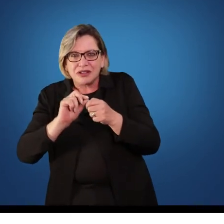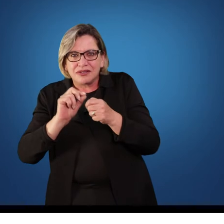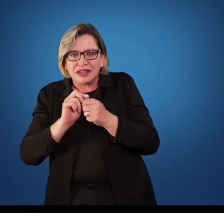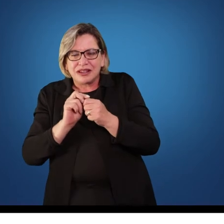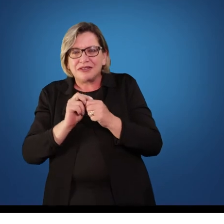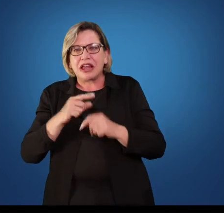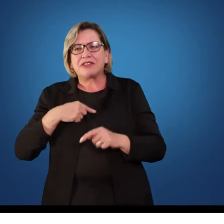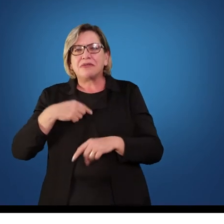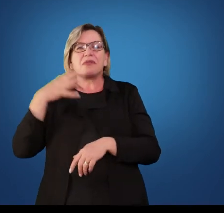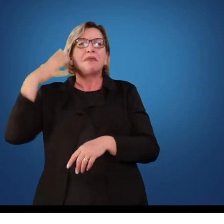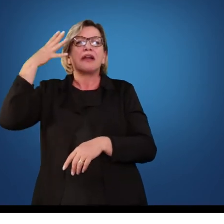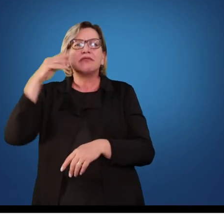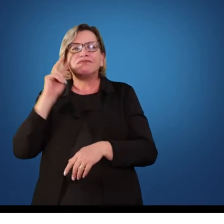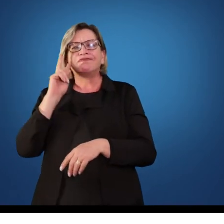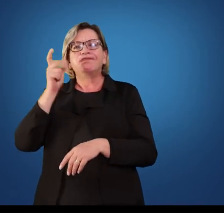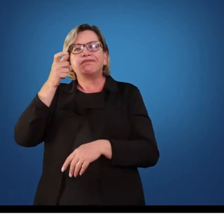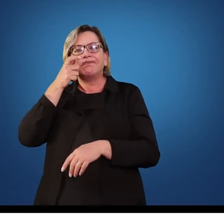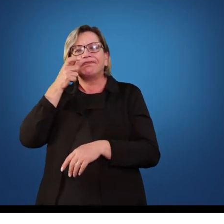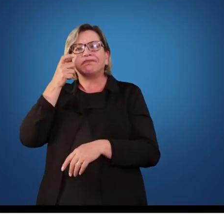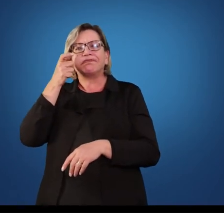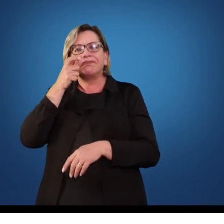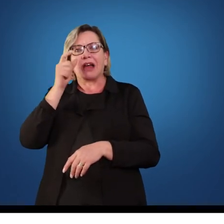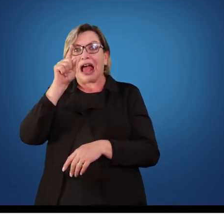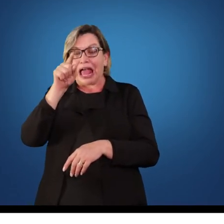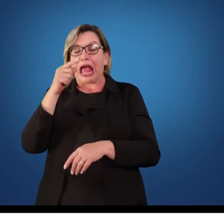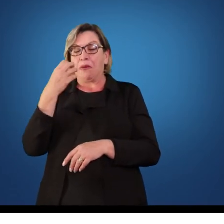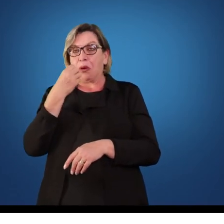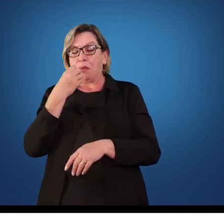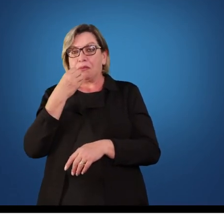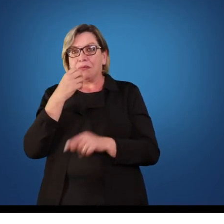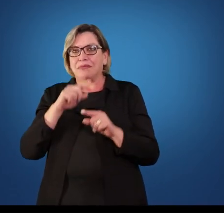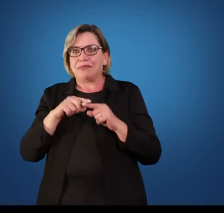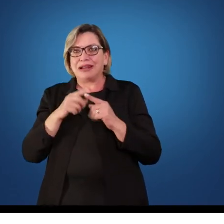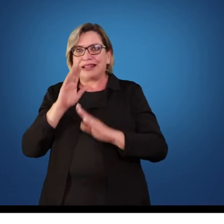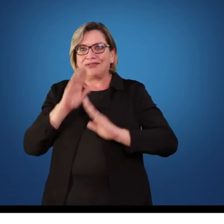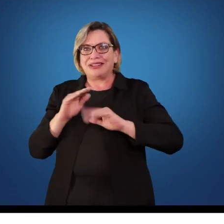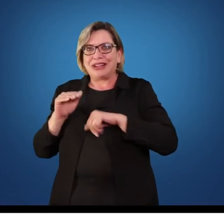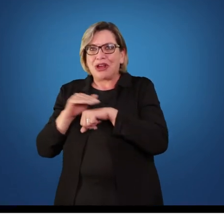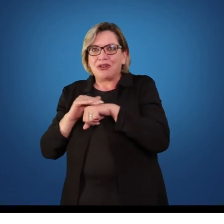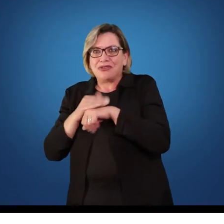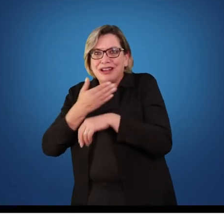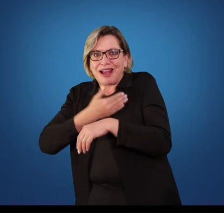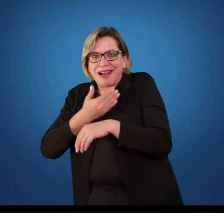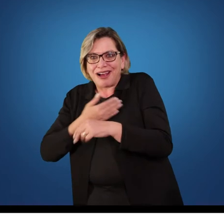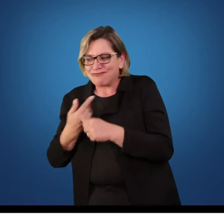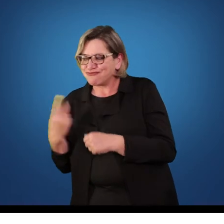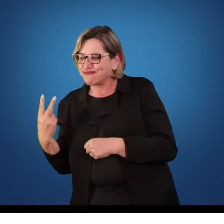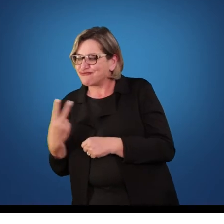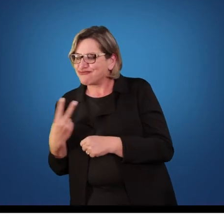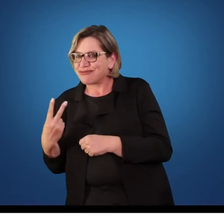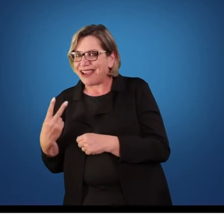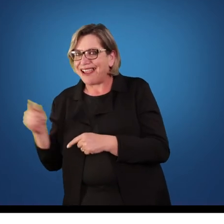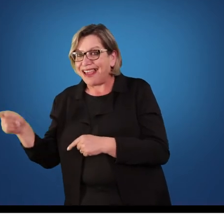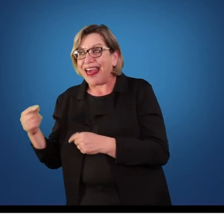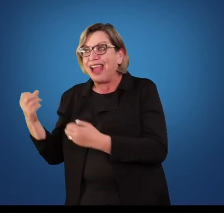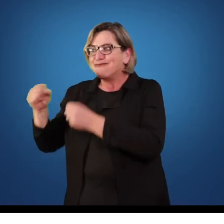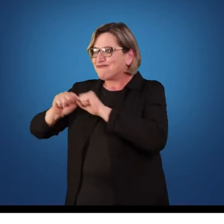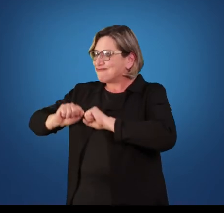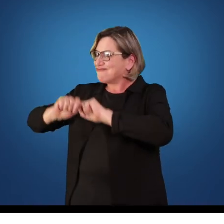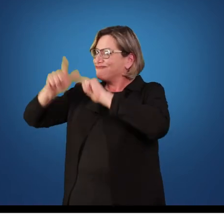resolver, que vai tirar as nossas dúvidas. eu tenho um exemplo da minha vivência que eu fiquei muitos anos